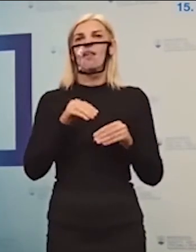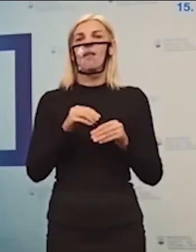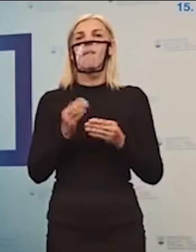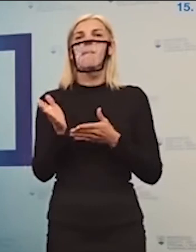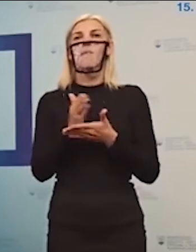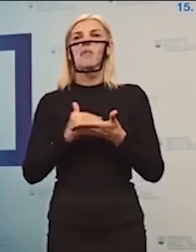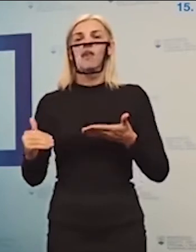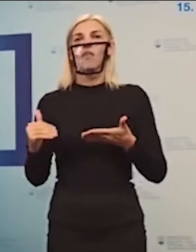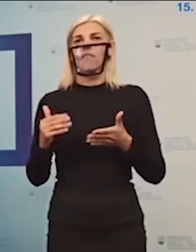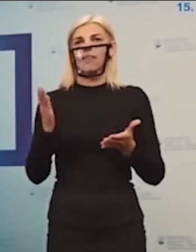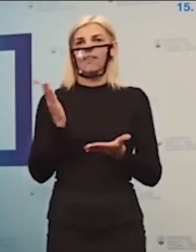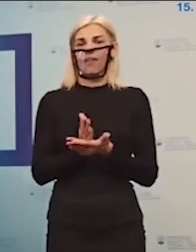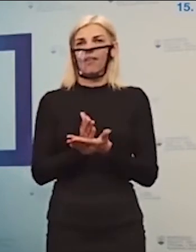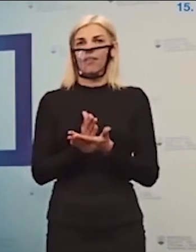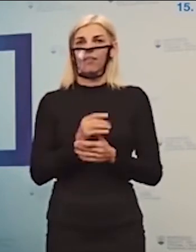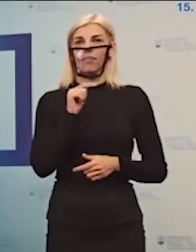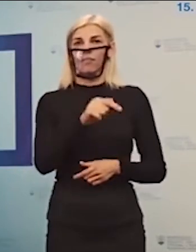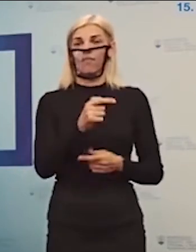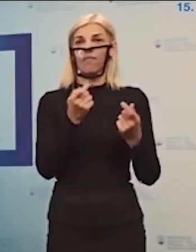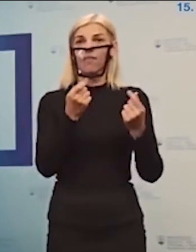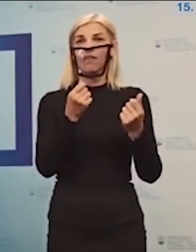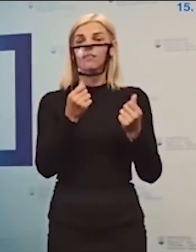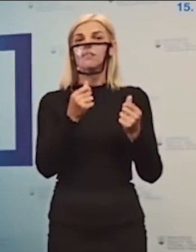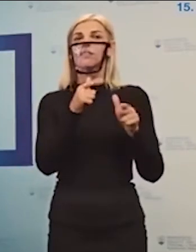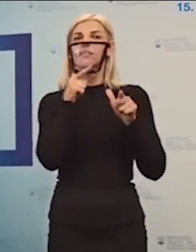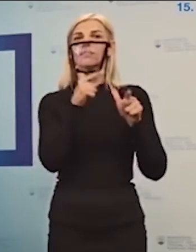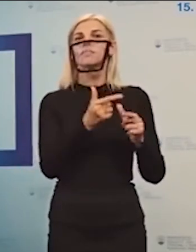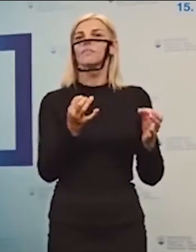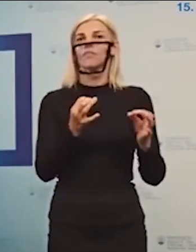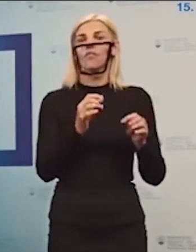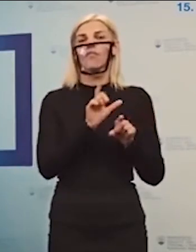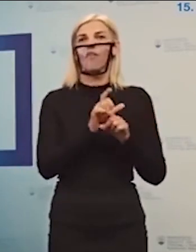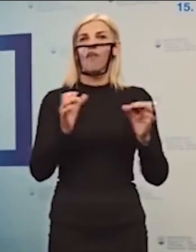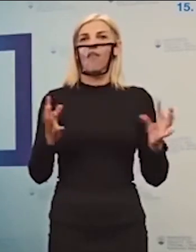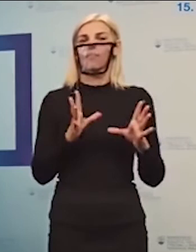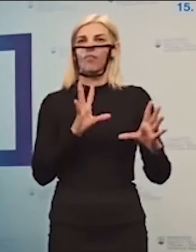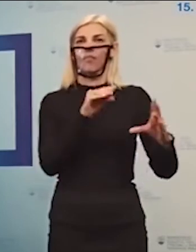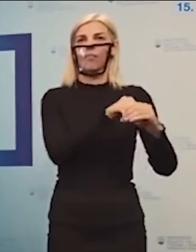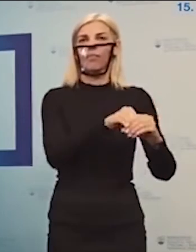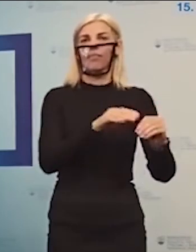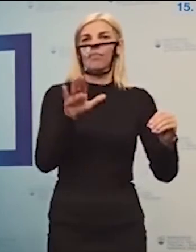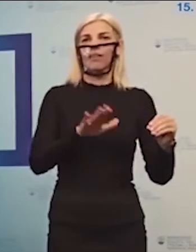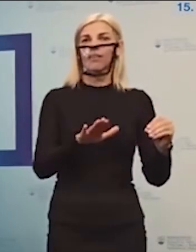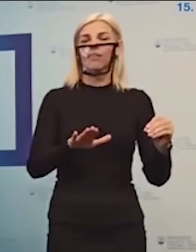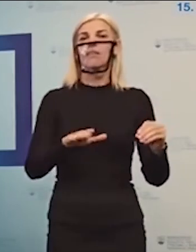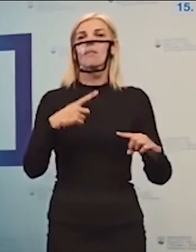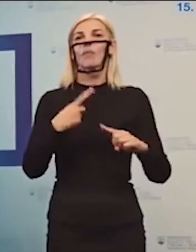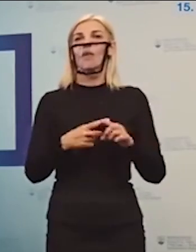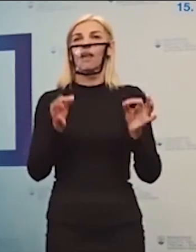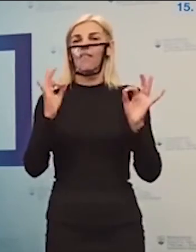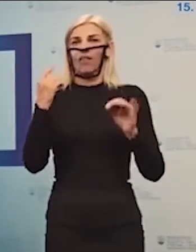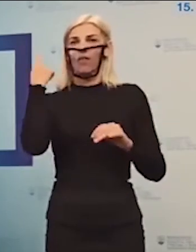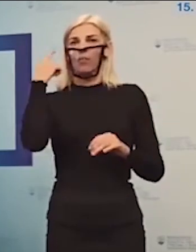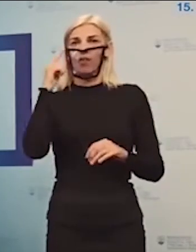koeficientu. Tieto finančné prostriedky budú slúžiť samozrejme na lepšie začlenenie detí, na kvalitnejšiu odbornú